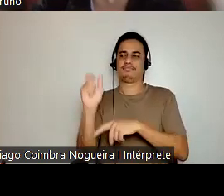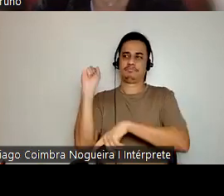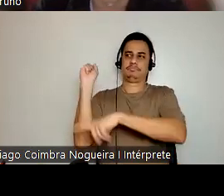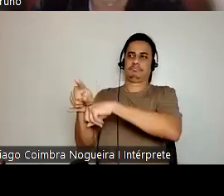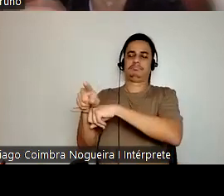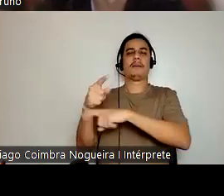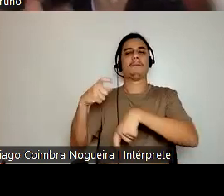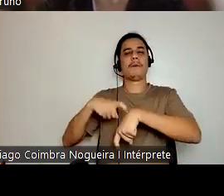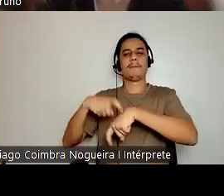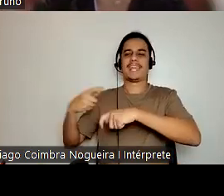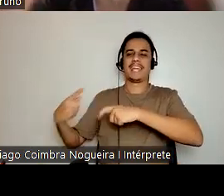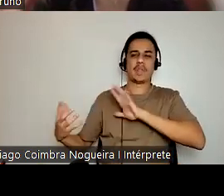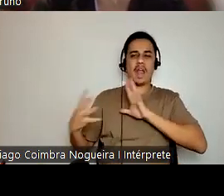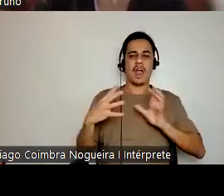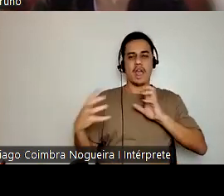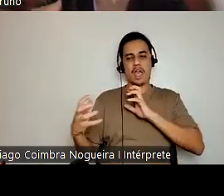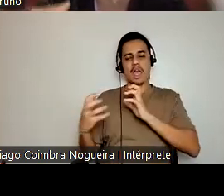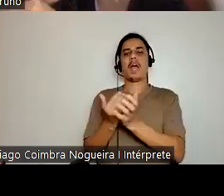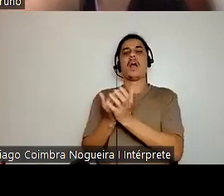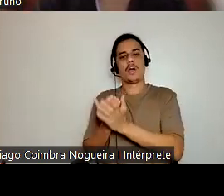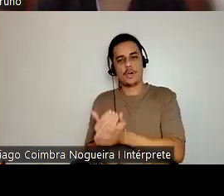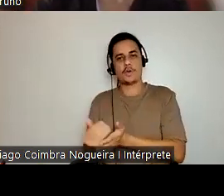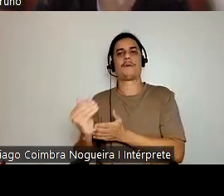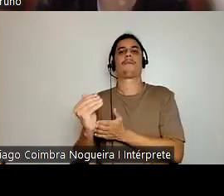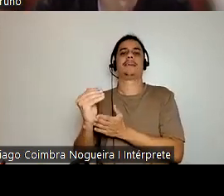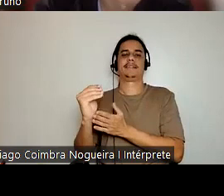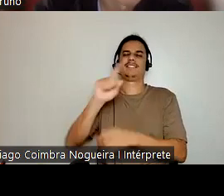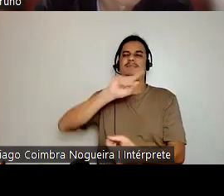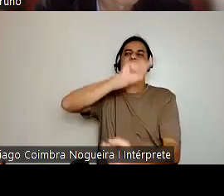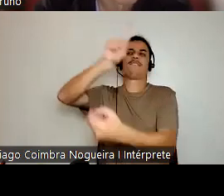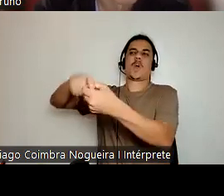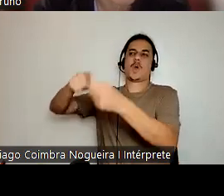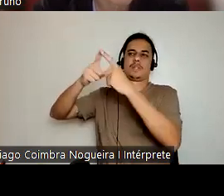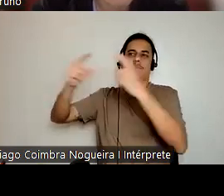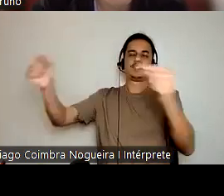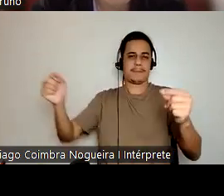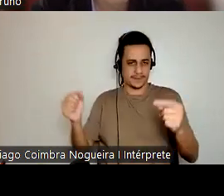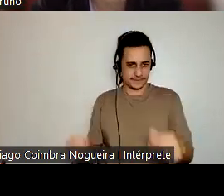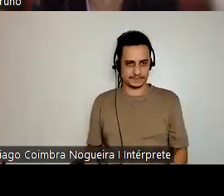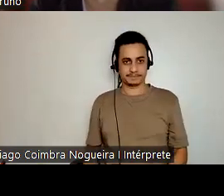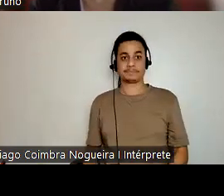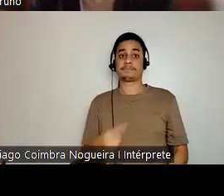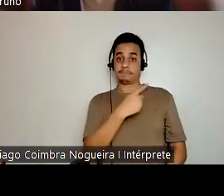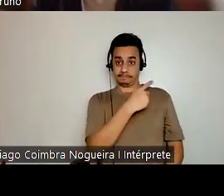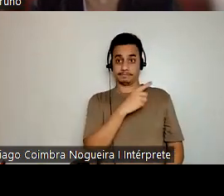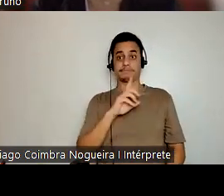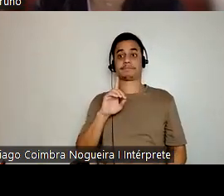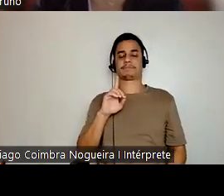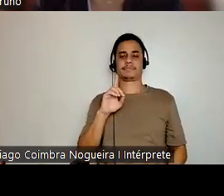conflito emerge esse volte ao Japão. Nesse caso em específico